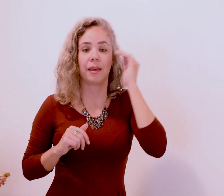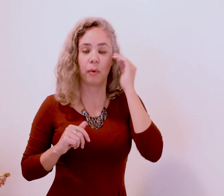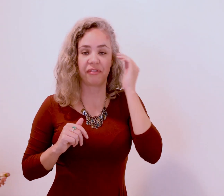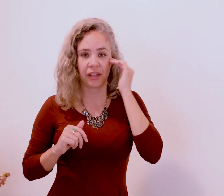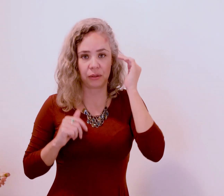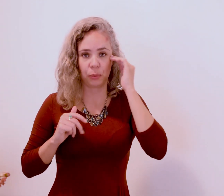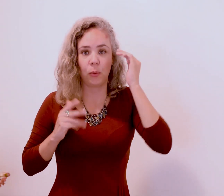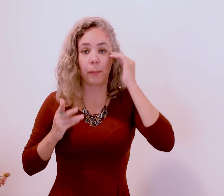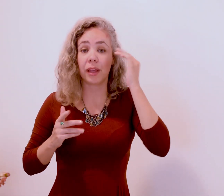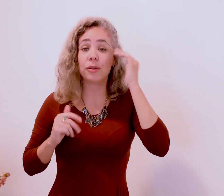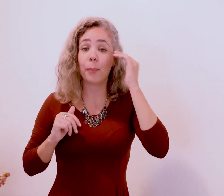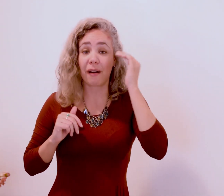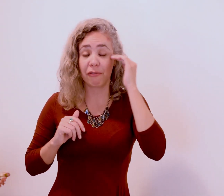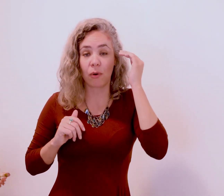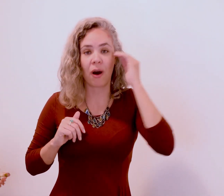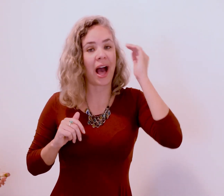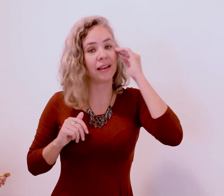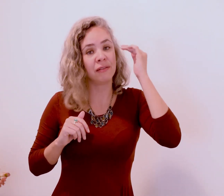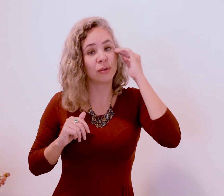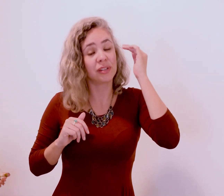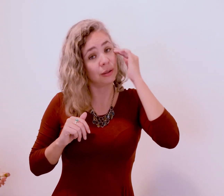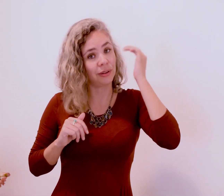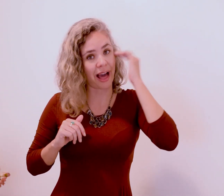Removendo o medo e o pavor a nível celular